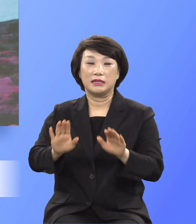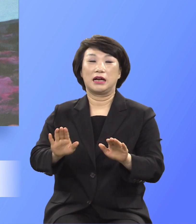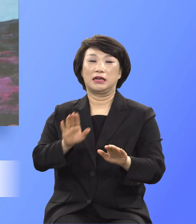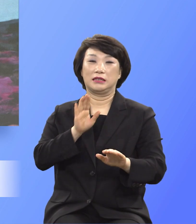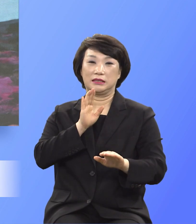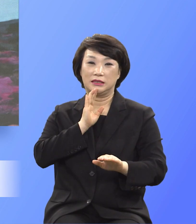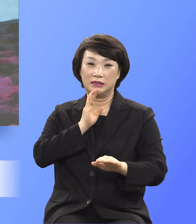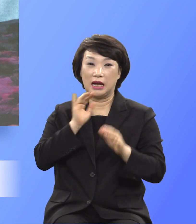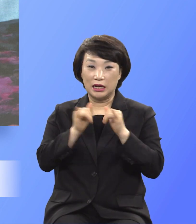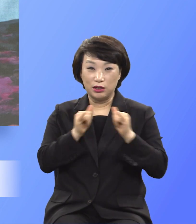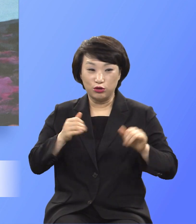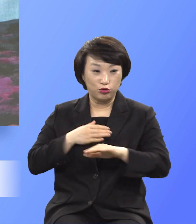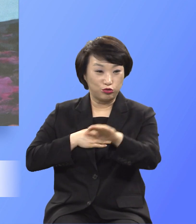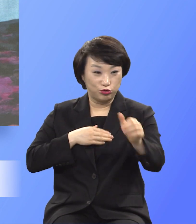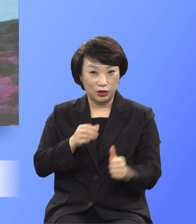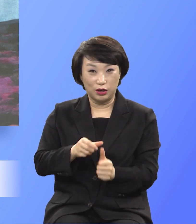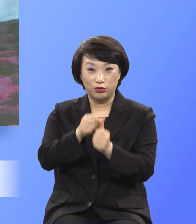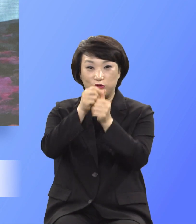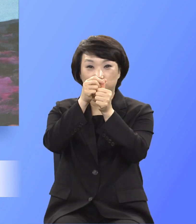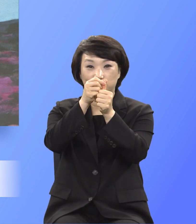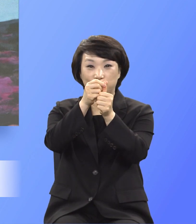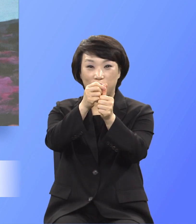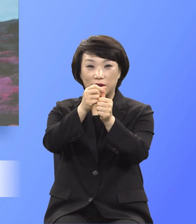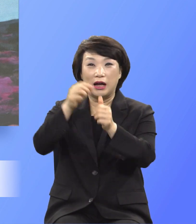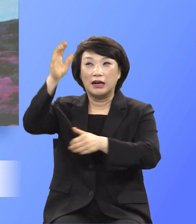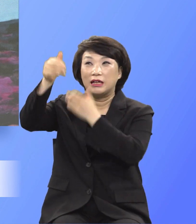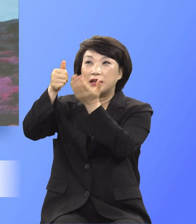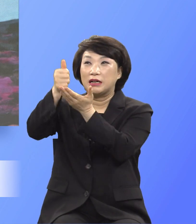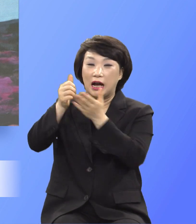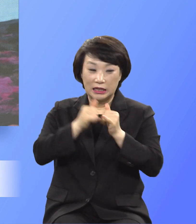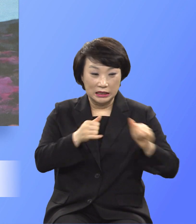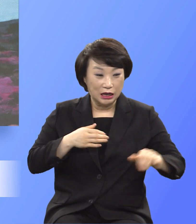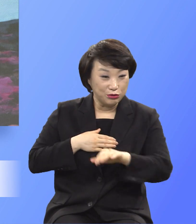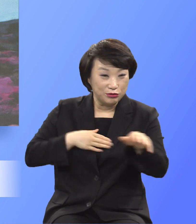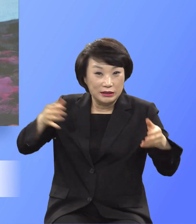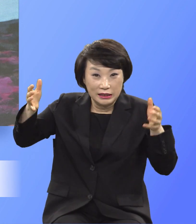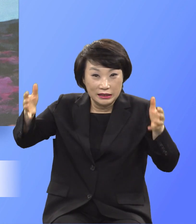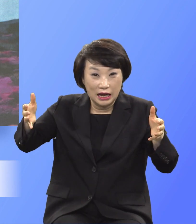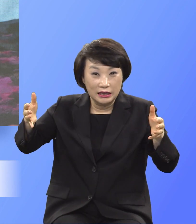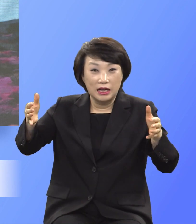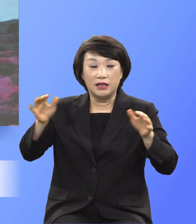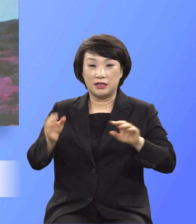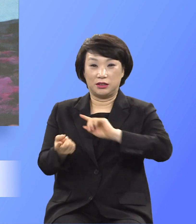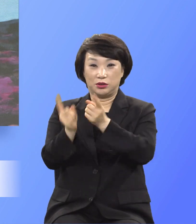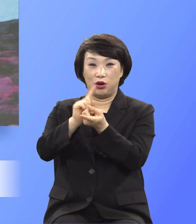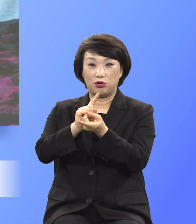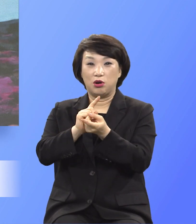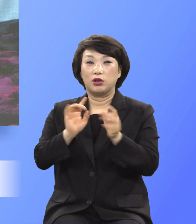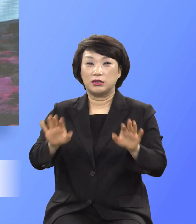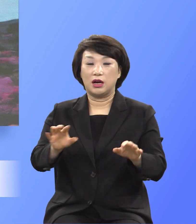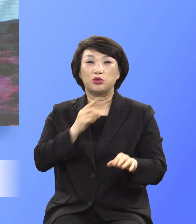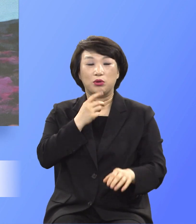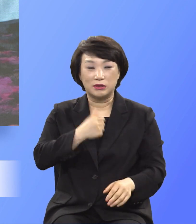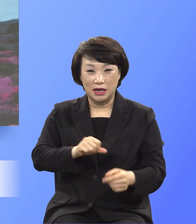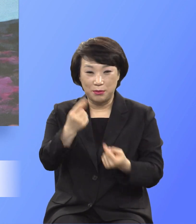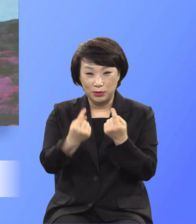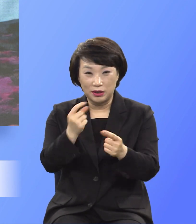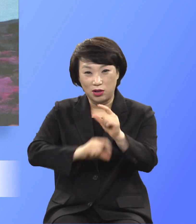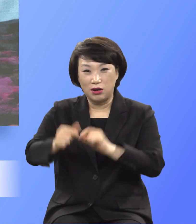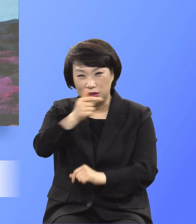인류 구원은 하나님과 인간간의 서로가 독자보다 큰 것이오